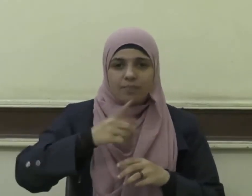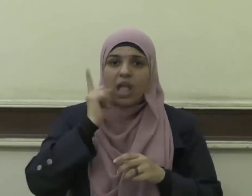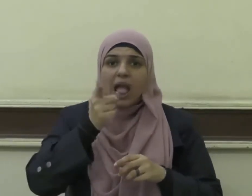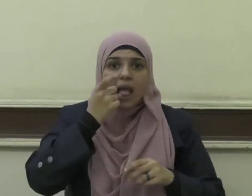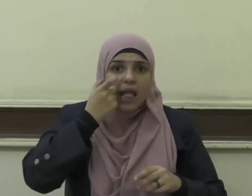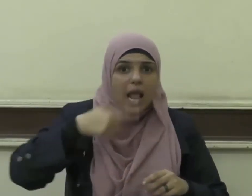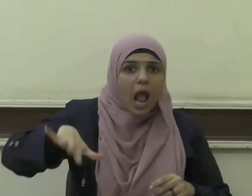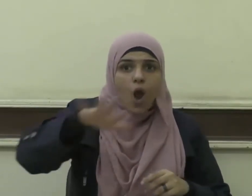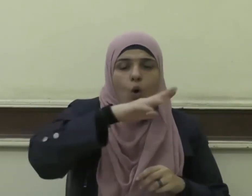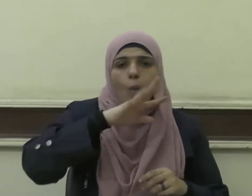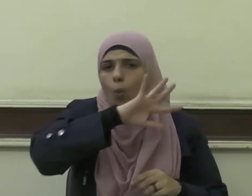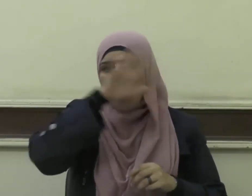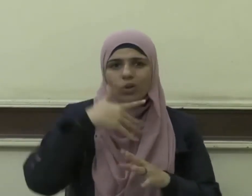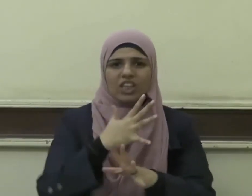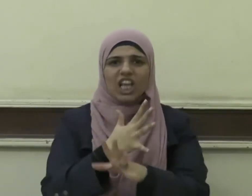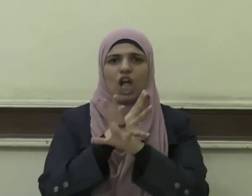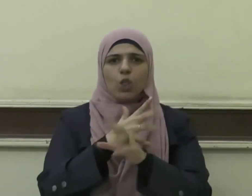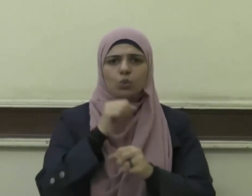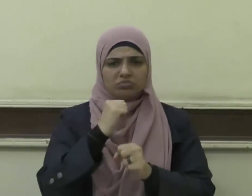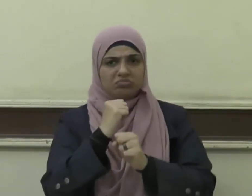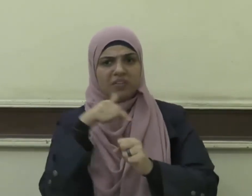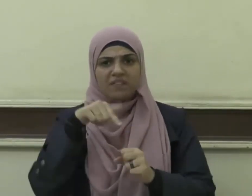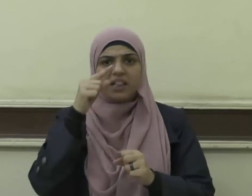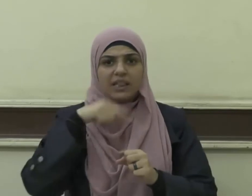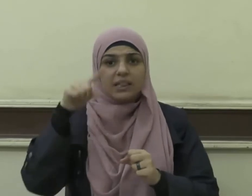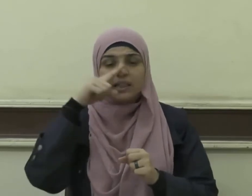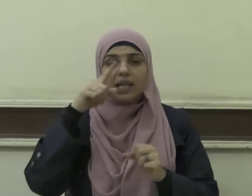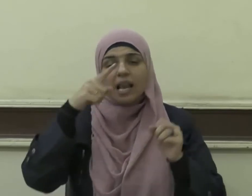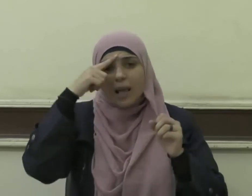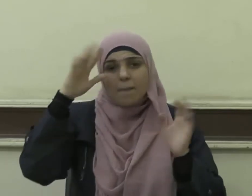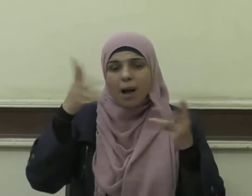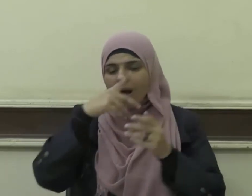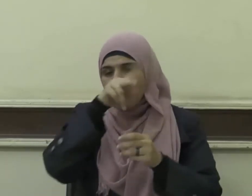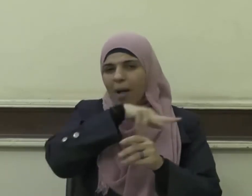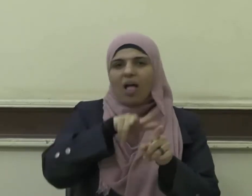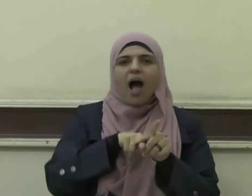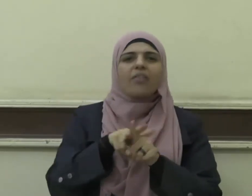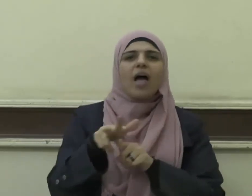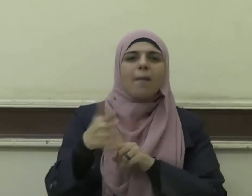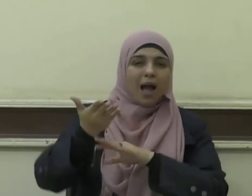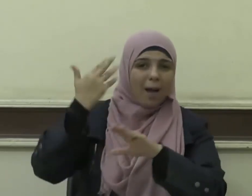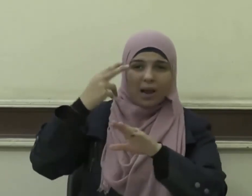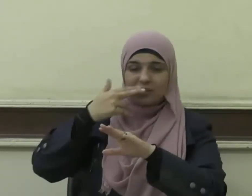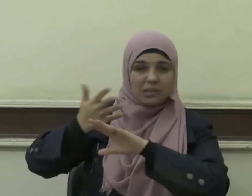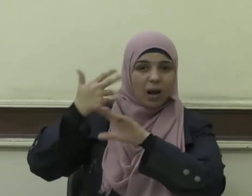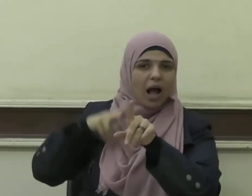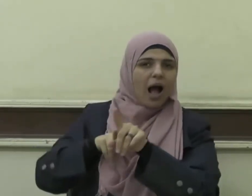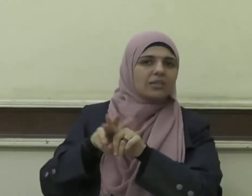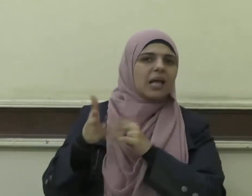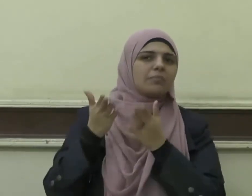والغلو في الدين فإنما أهلك من كان قبلكم الغلو في الدين